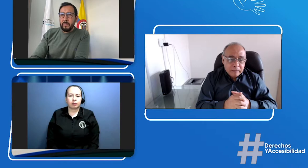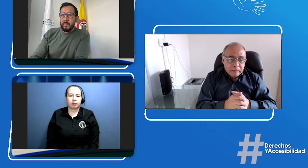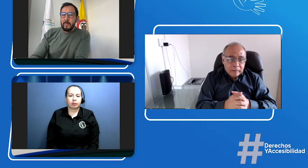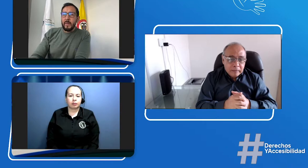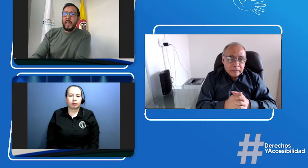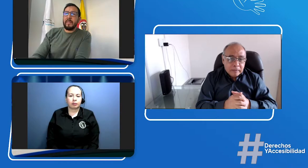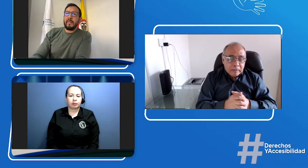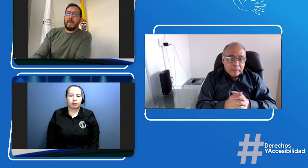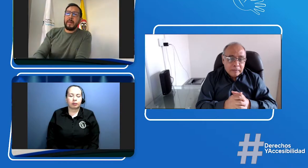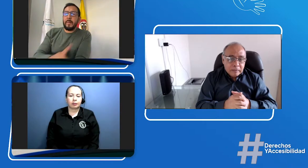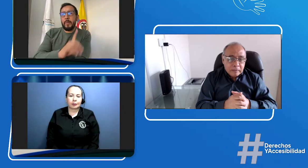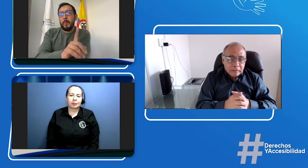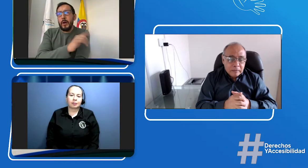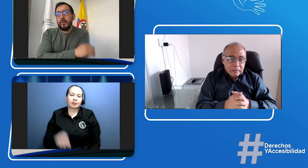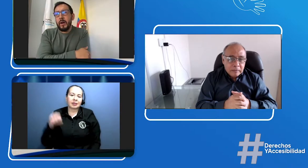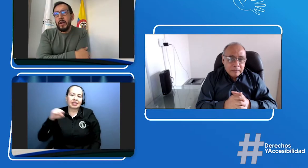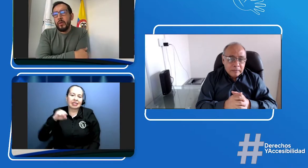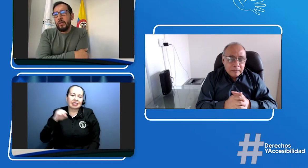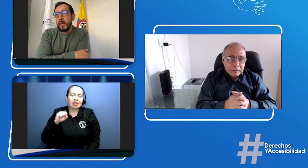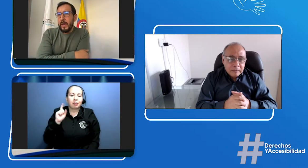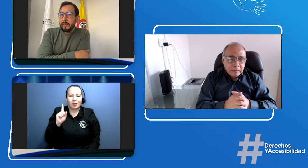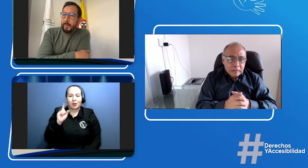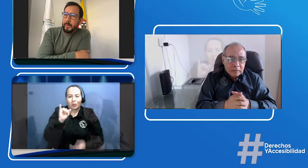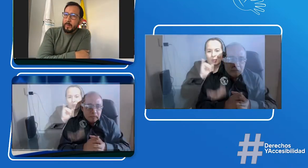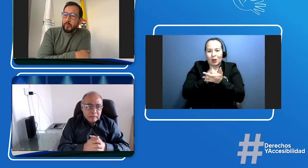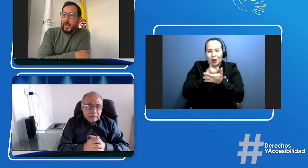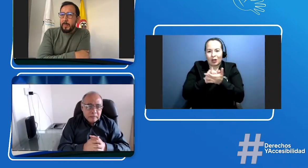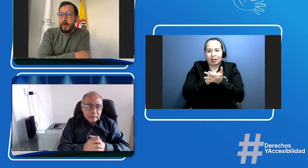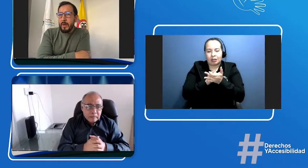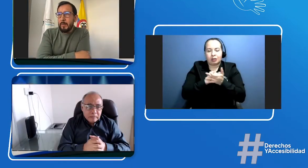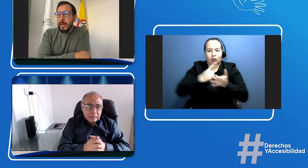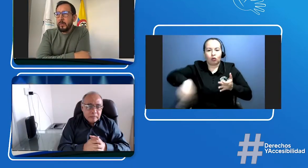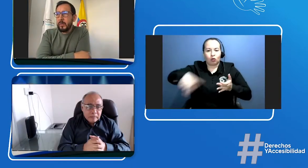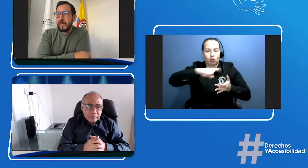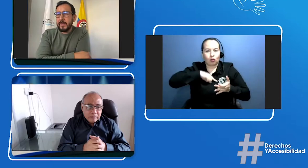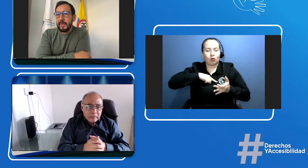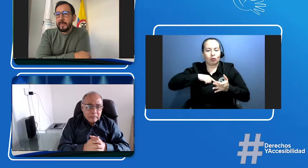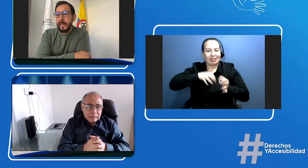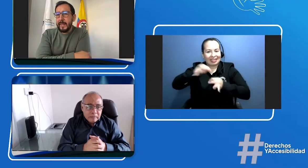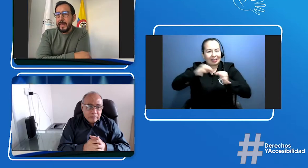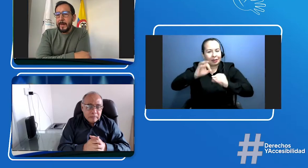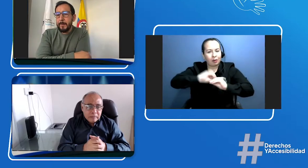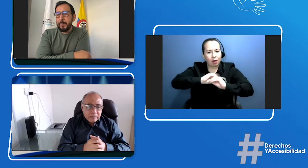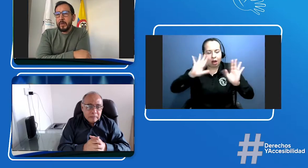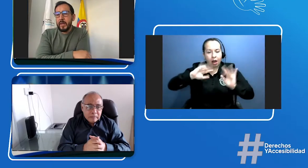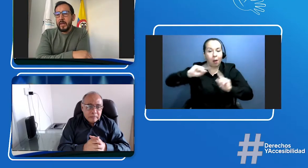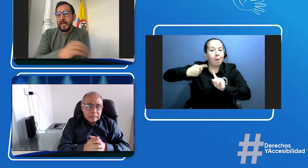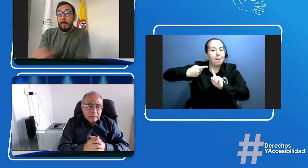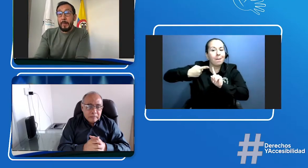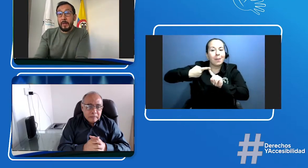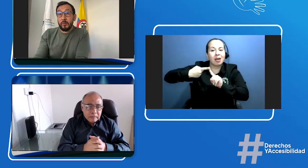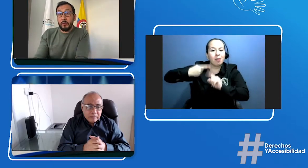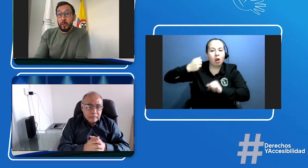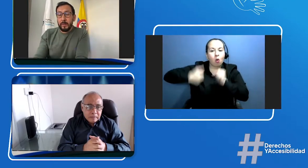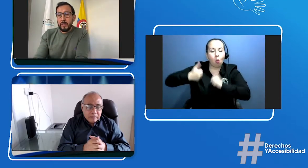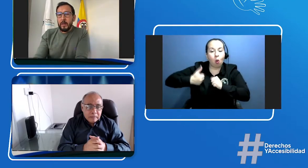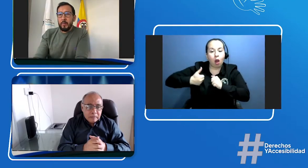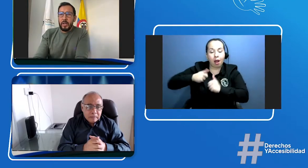Es así, pero por esa razón establecimos que el primer paso es que la persona, por ejemplo,